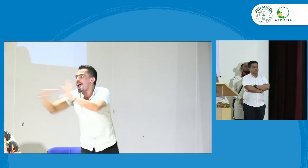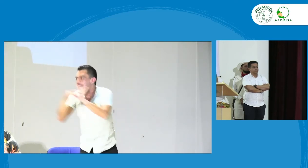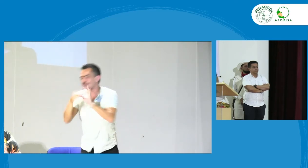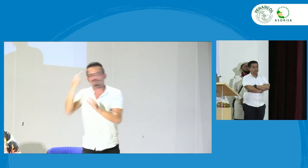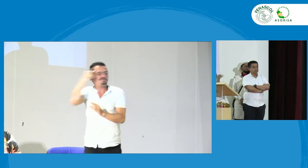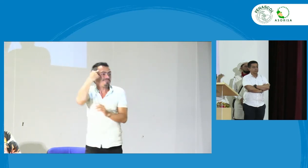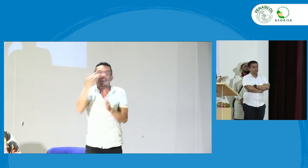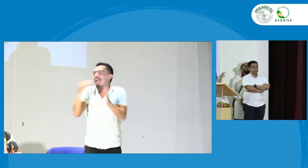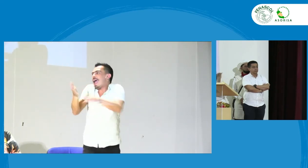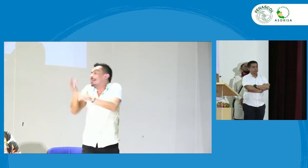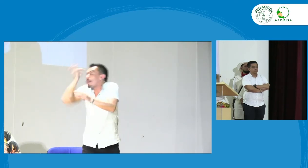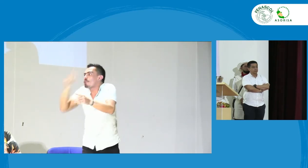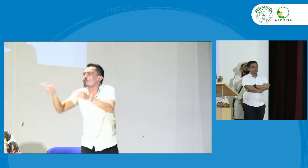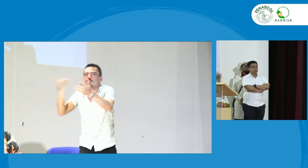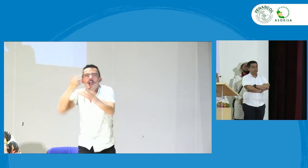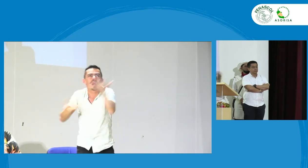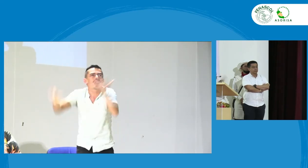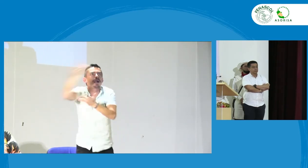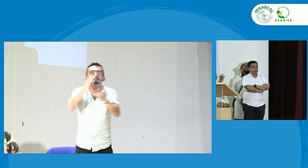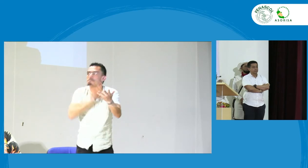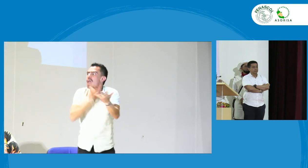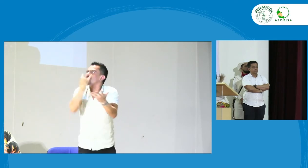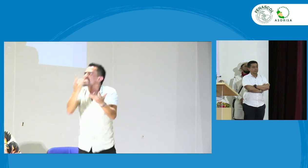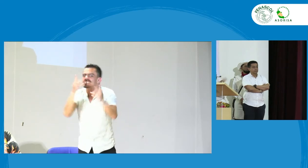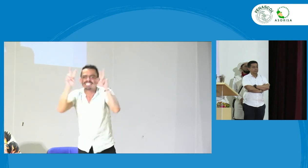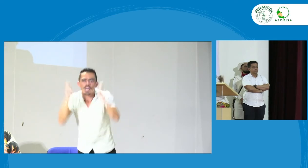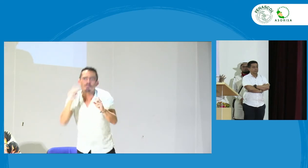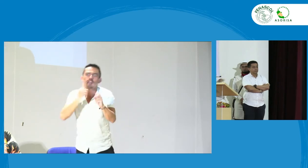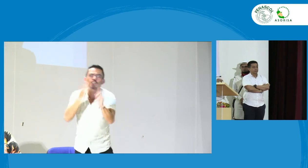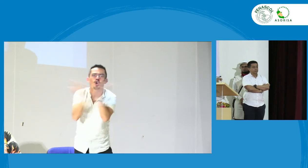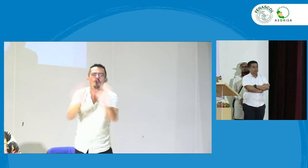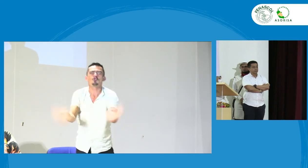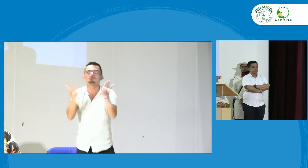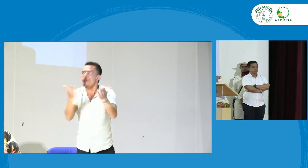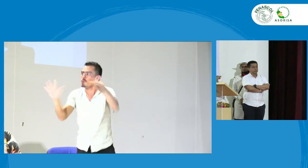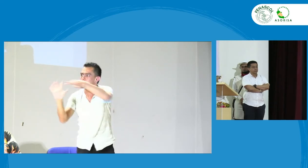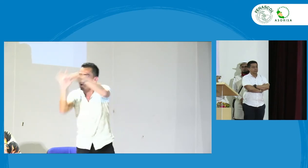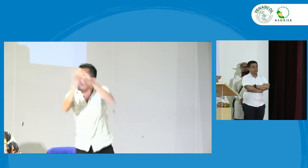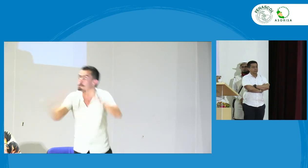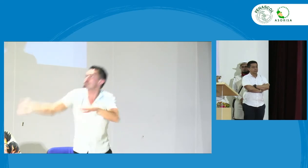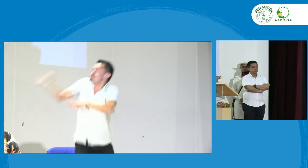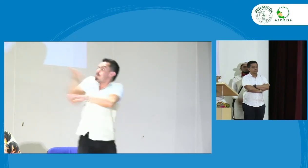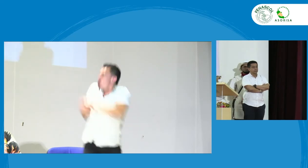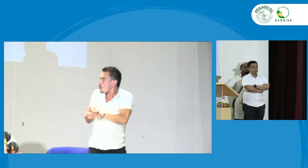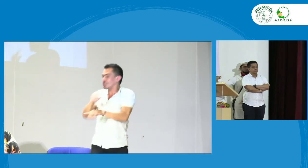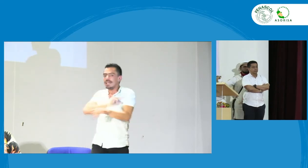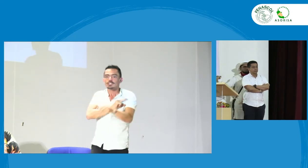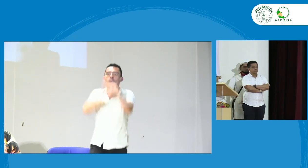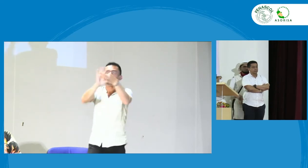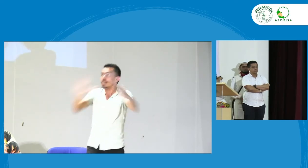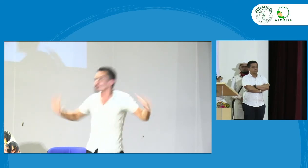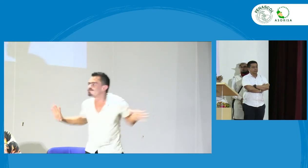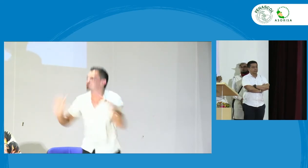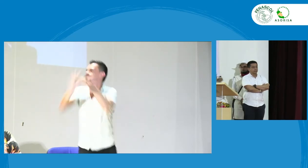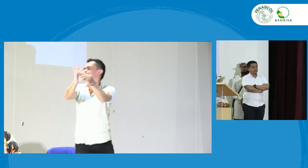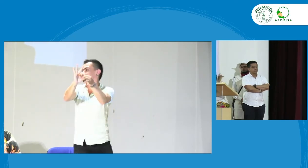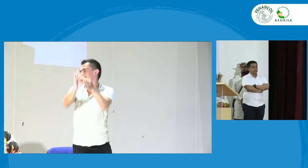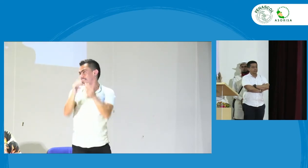poder implementar todo lo que ustedes propongan también ese interés sobre cómo mejorar la educación del sordo y cómo esa